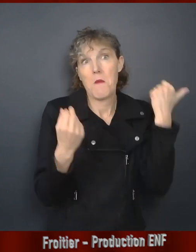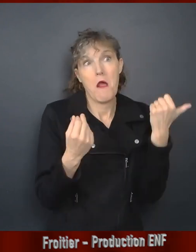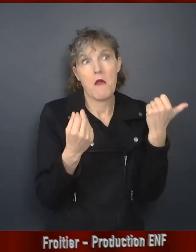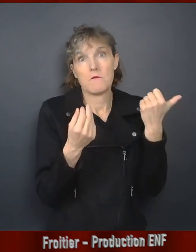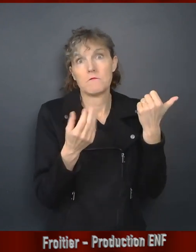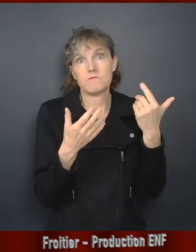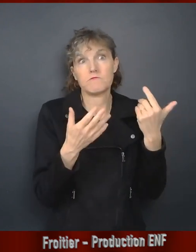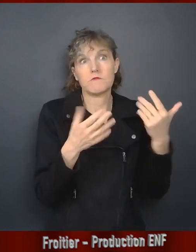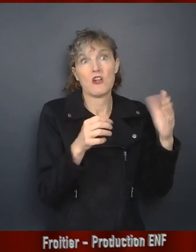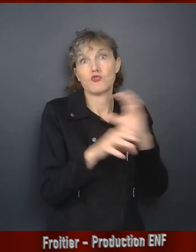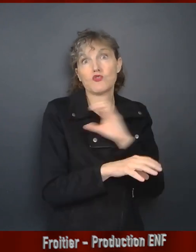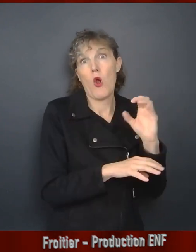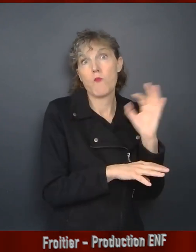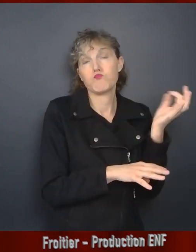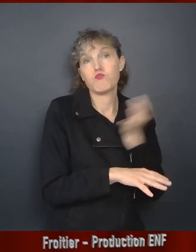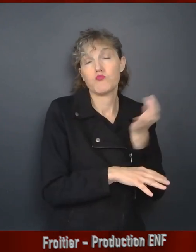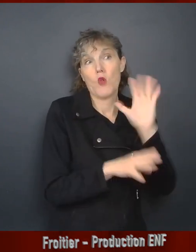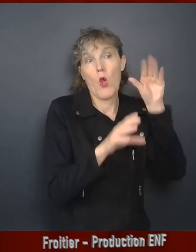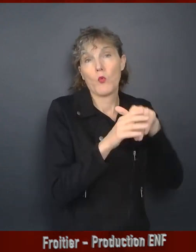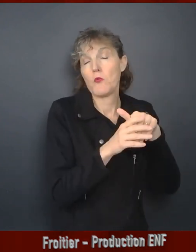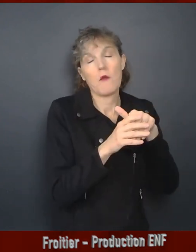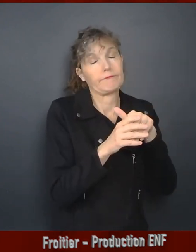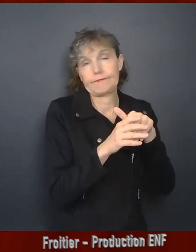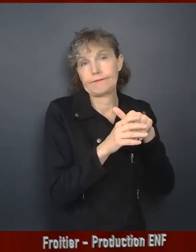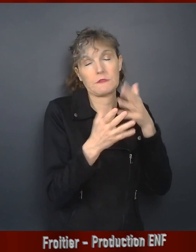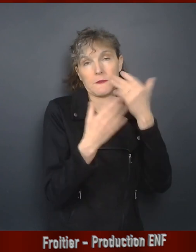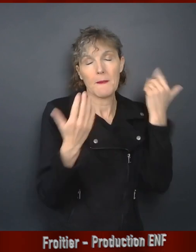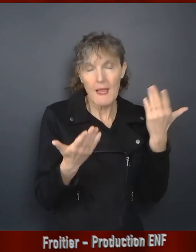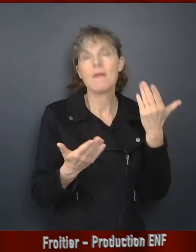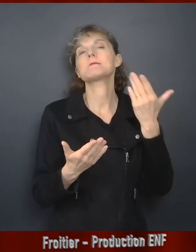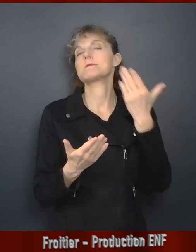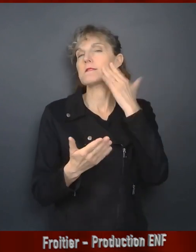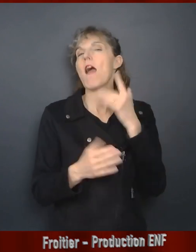mais on sait maintenant que c'est la cause des spasmes musculaires dont je souffre.